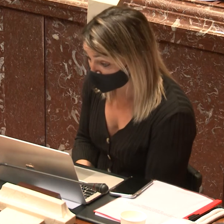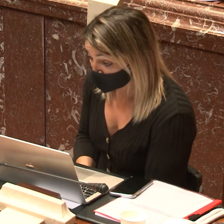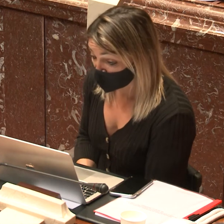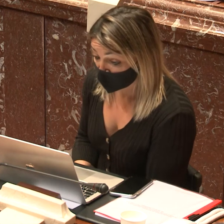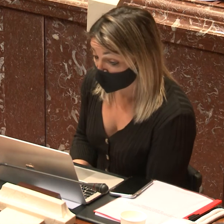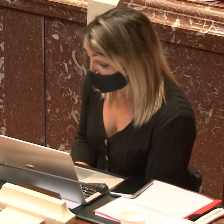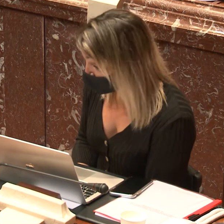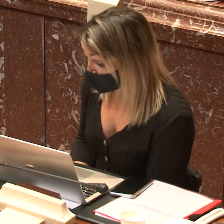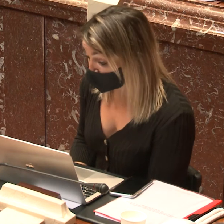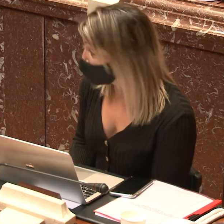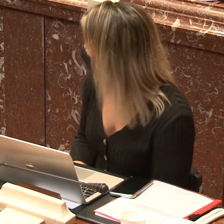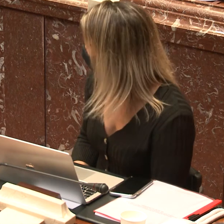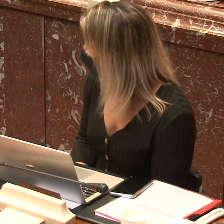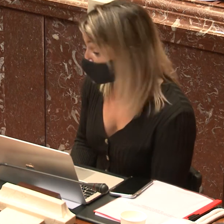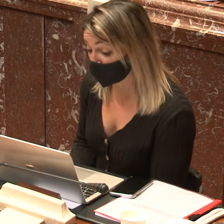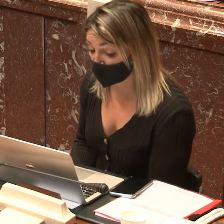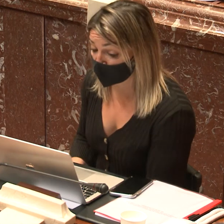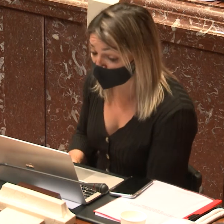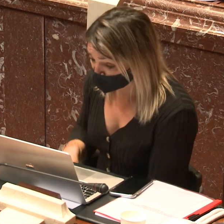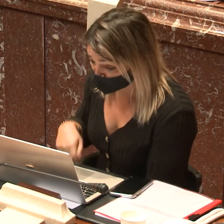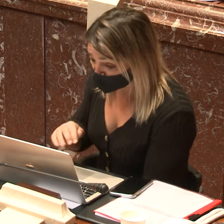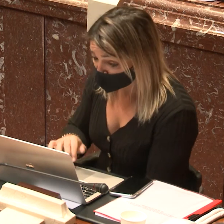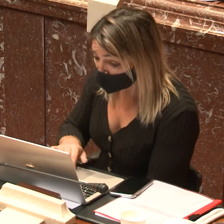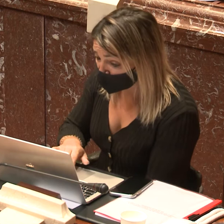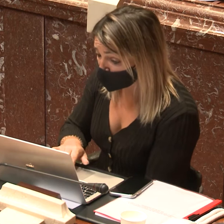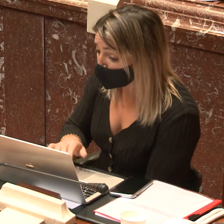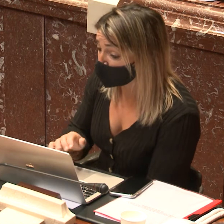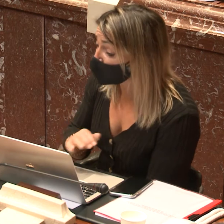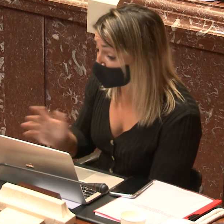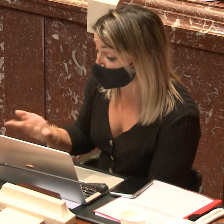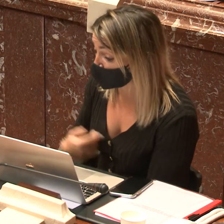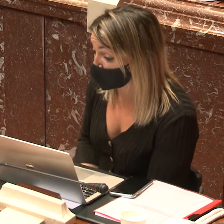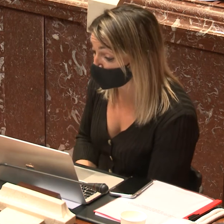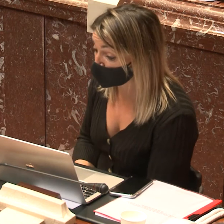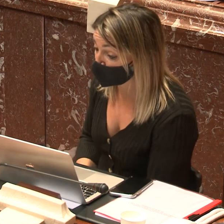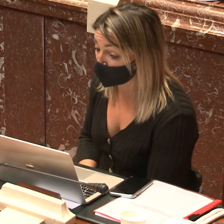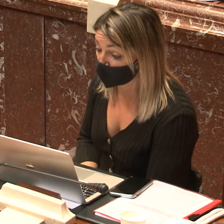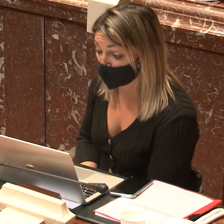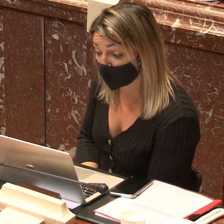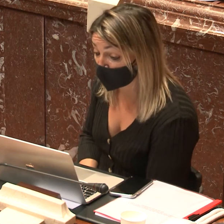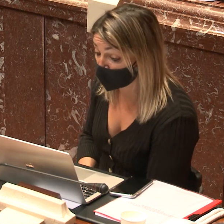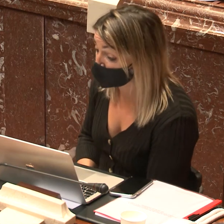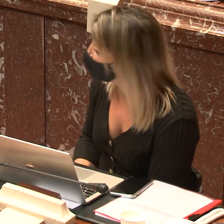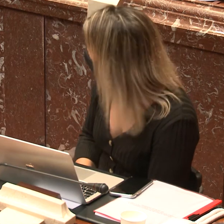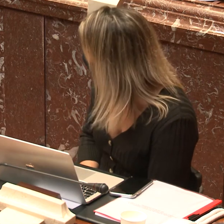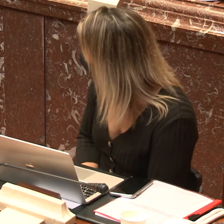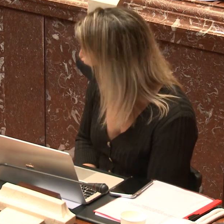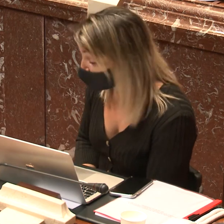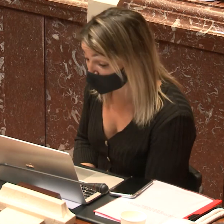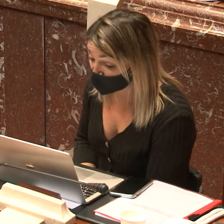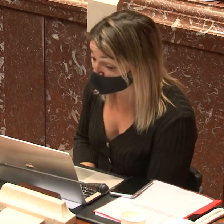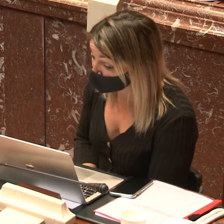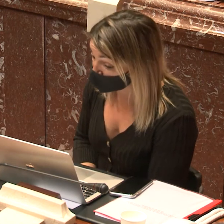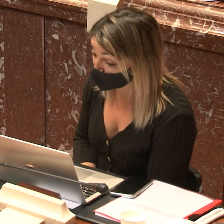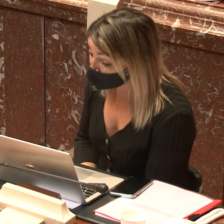común. Gracias por venir a darnos cuenta de ello. Somos conscientes de que aún queda un largo camino por recorrer, pero la misión de esta comisión